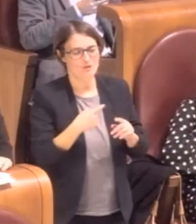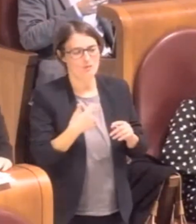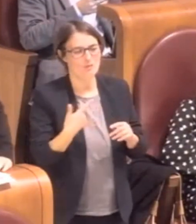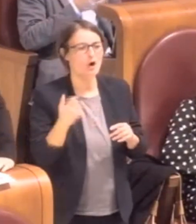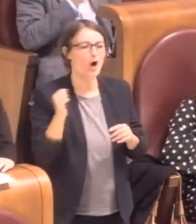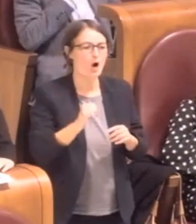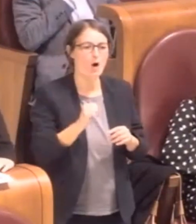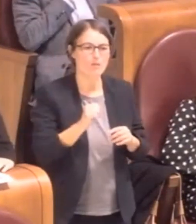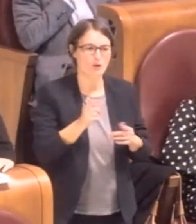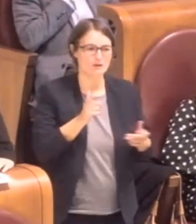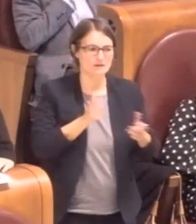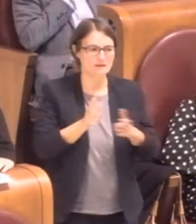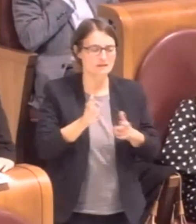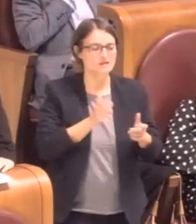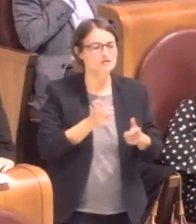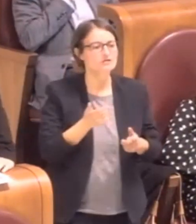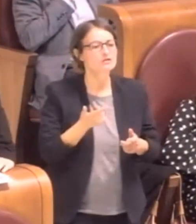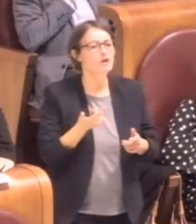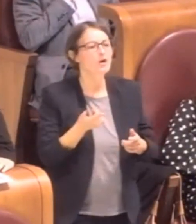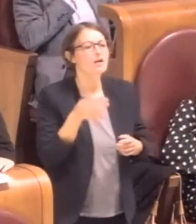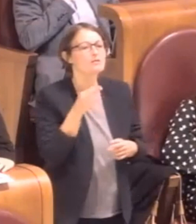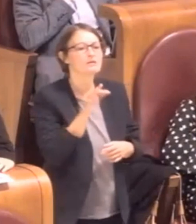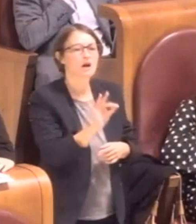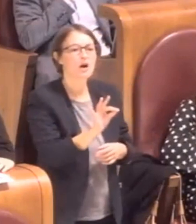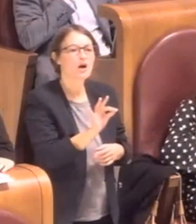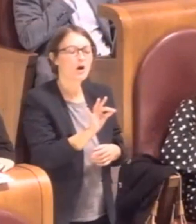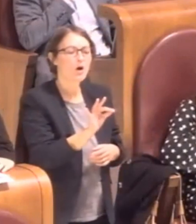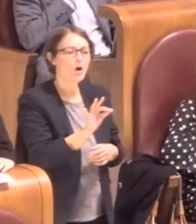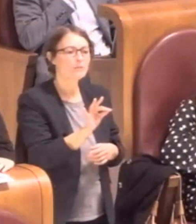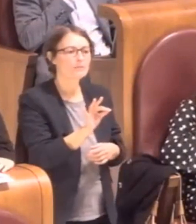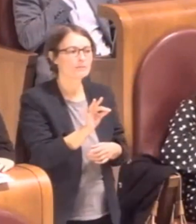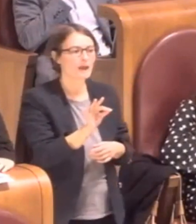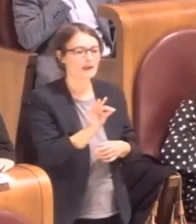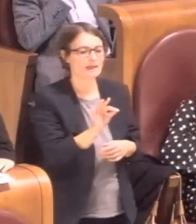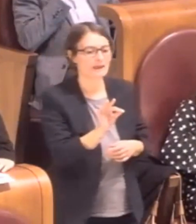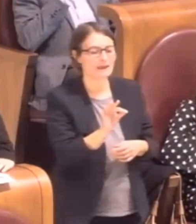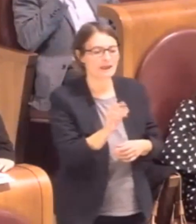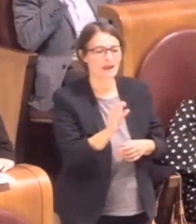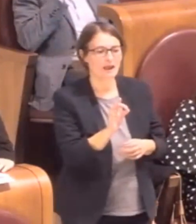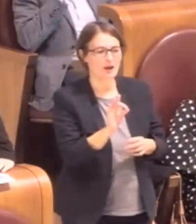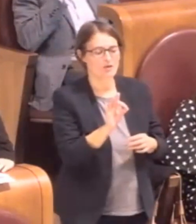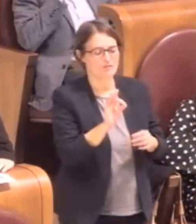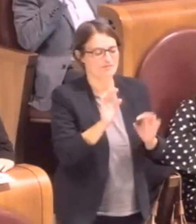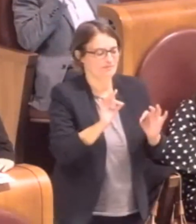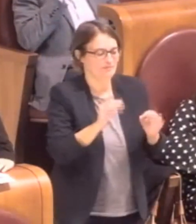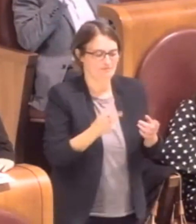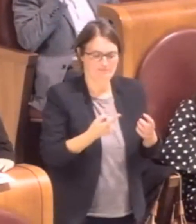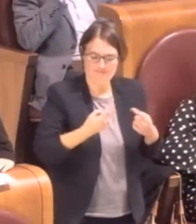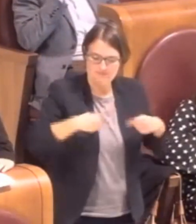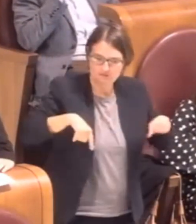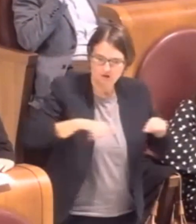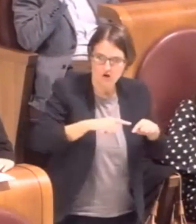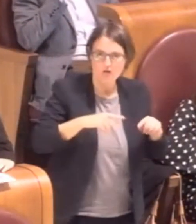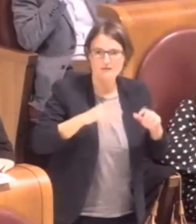a contribuire come parte consigliare insomma alla costruzione di questa